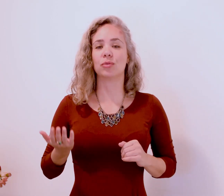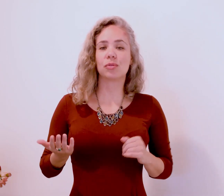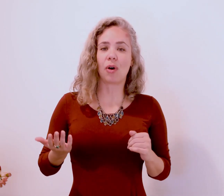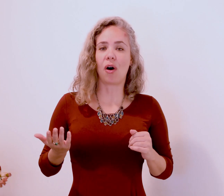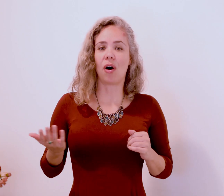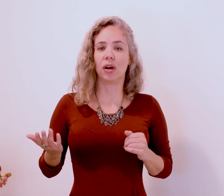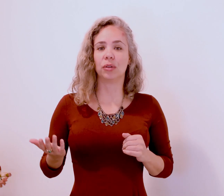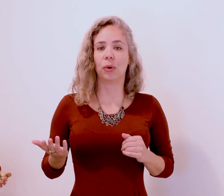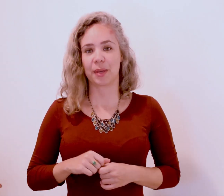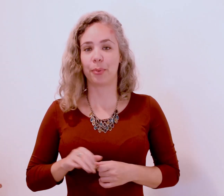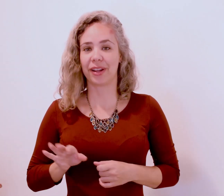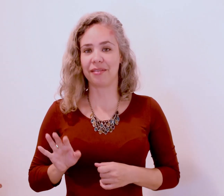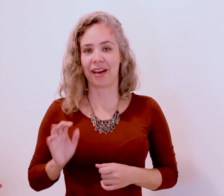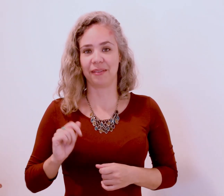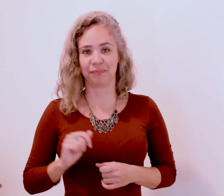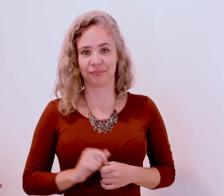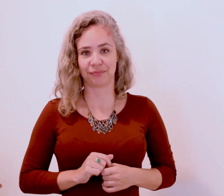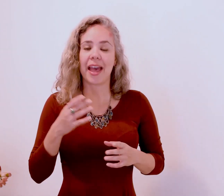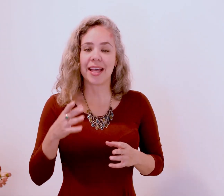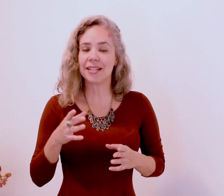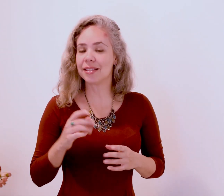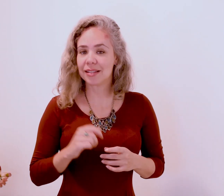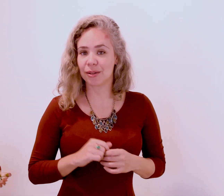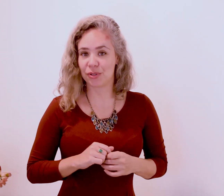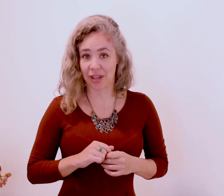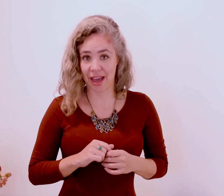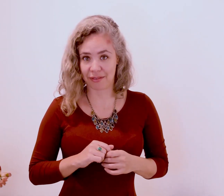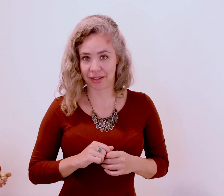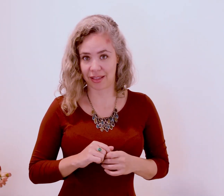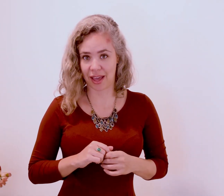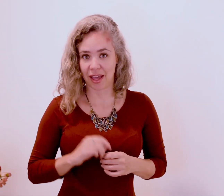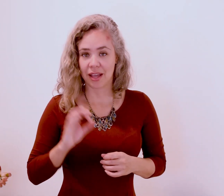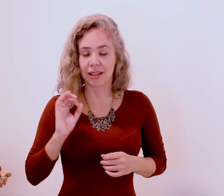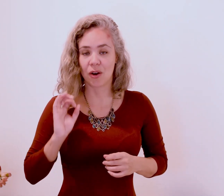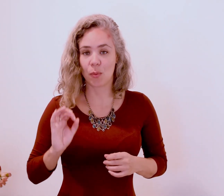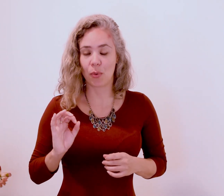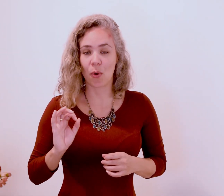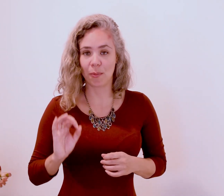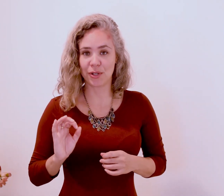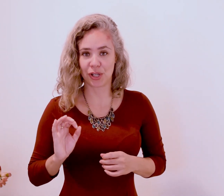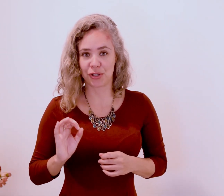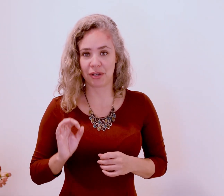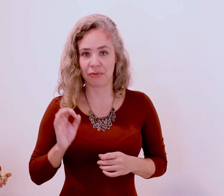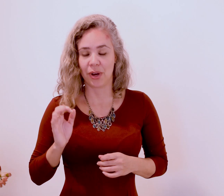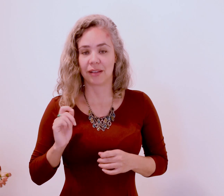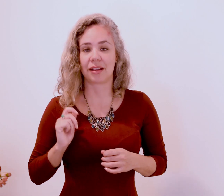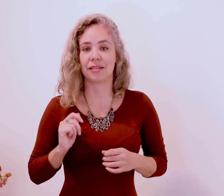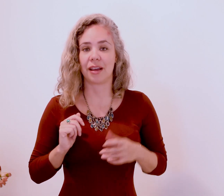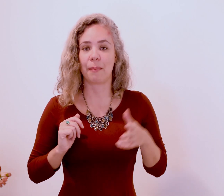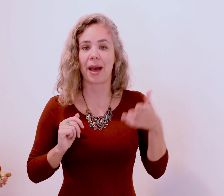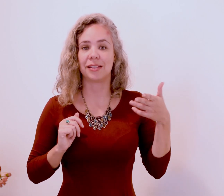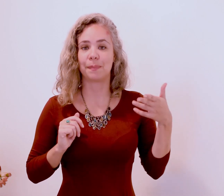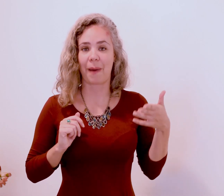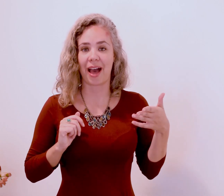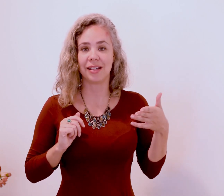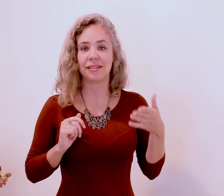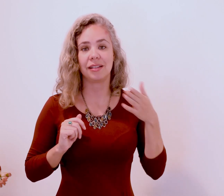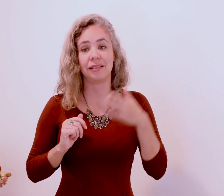o sono e por aí vai. Essa sessão de EFT tem como objetivo trazer mais paz e